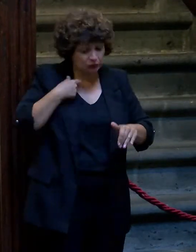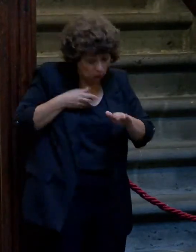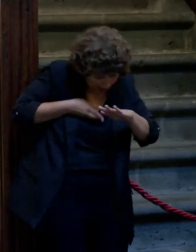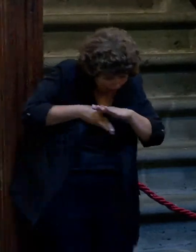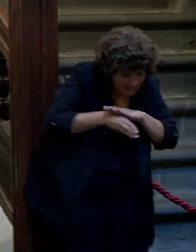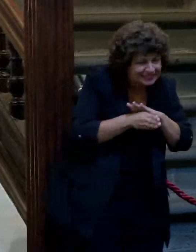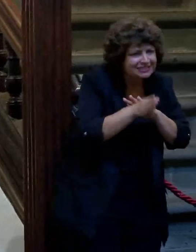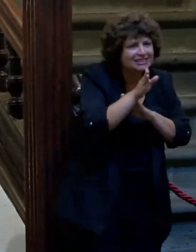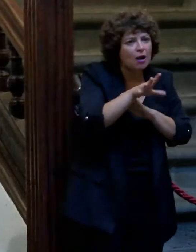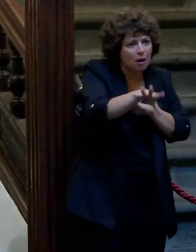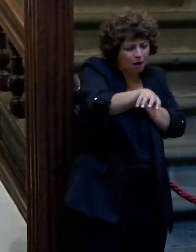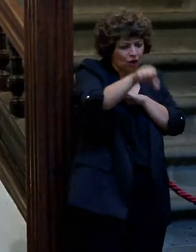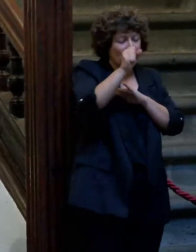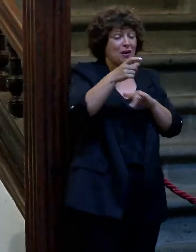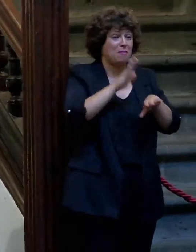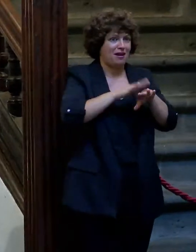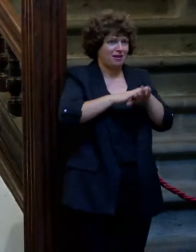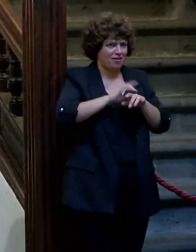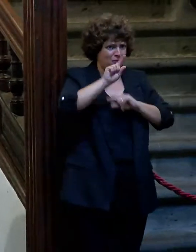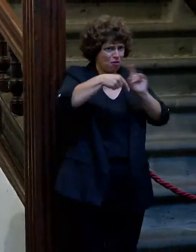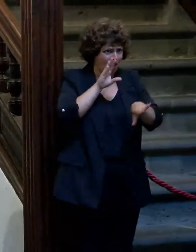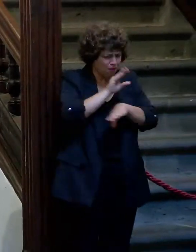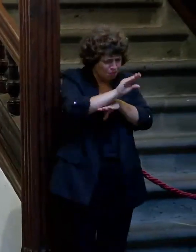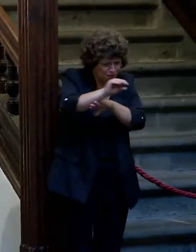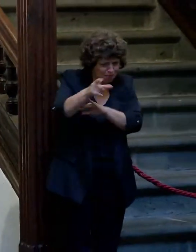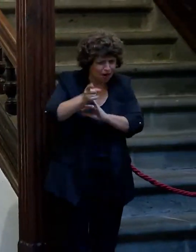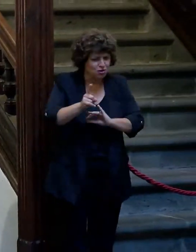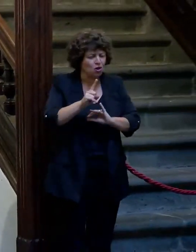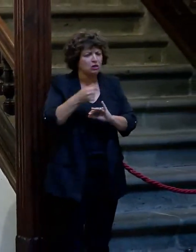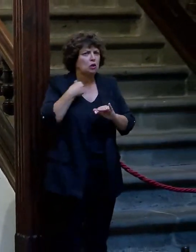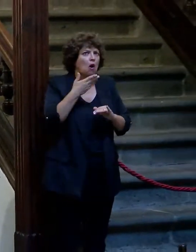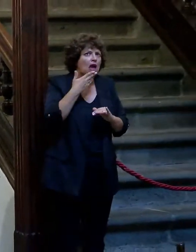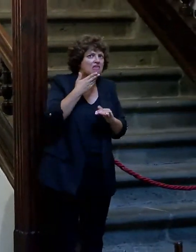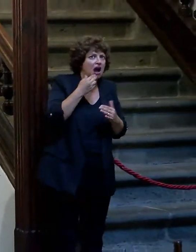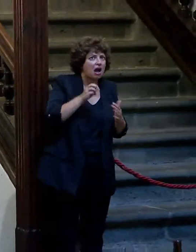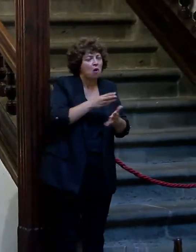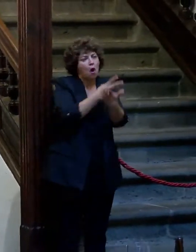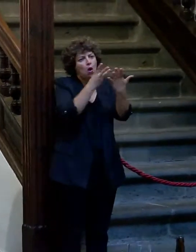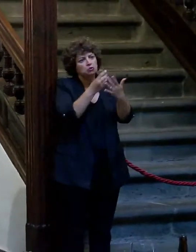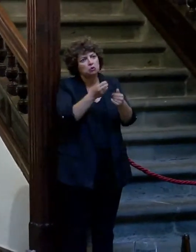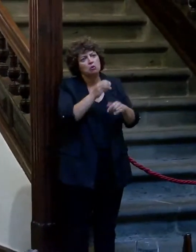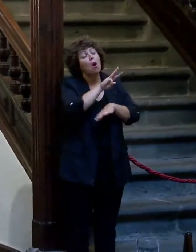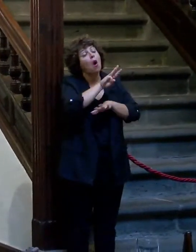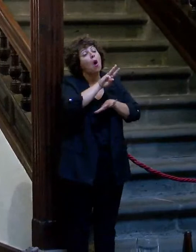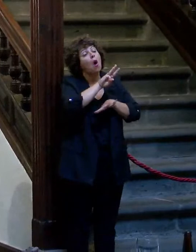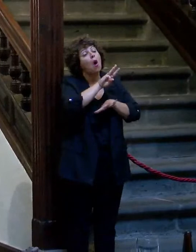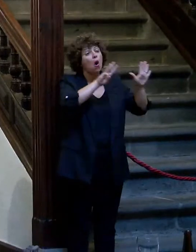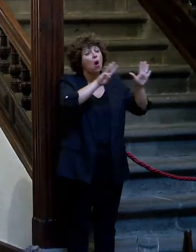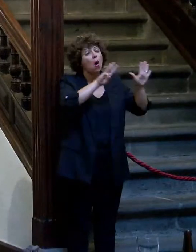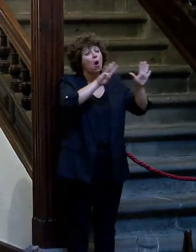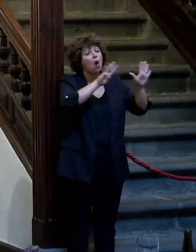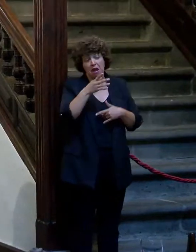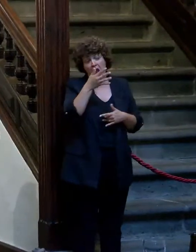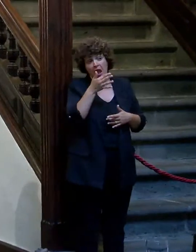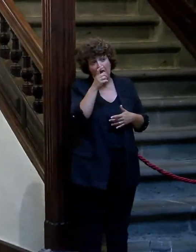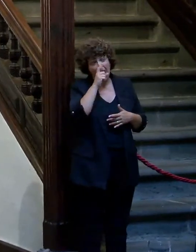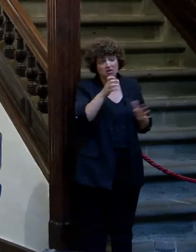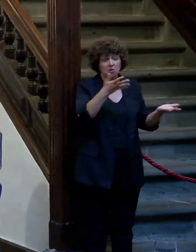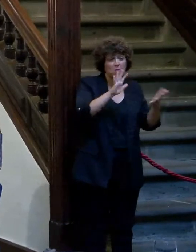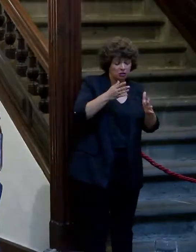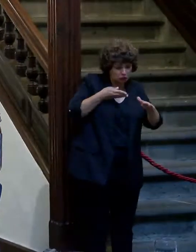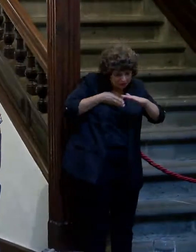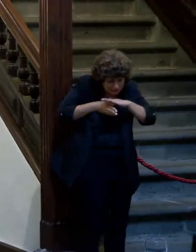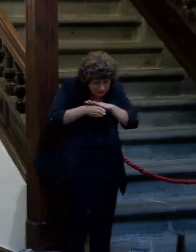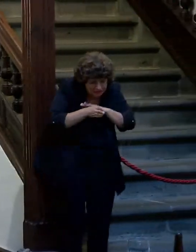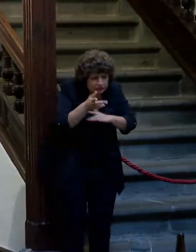sacarlo para que me tía no diera la bronca y en vez de sacarlo a él, claro, tenía ocho, nueve años, diez años, yo qué sé qué edad tenía, me metía para adentro y entonces